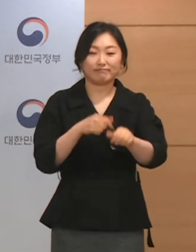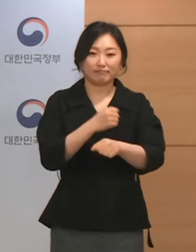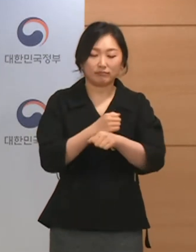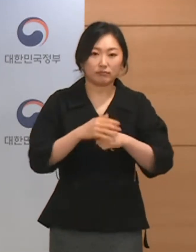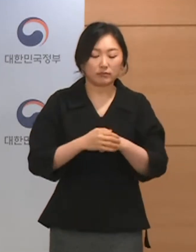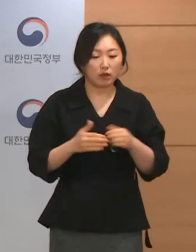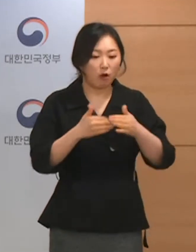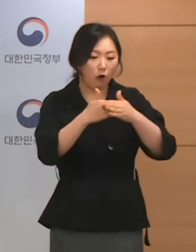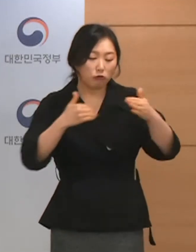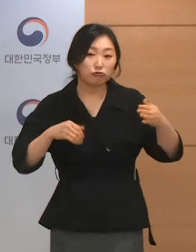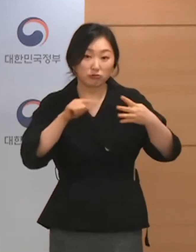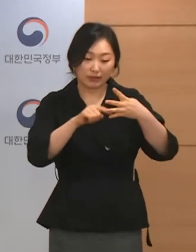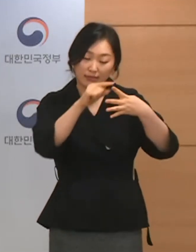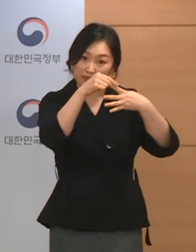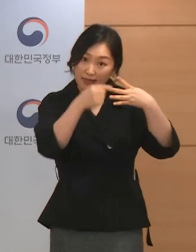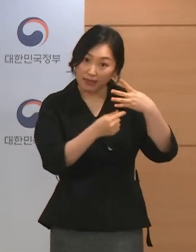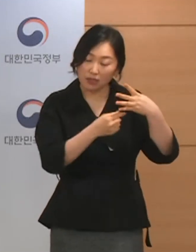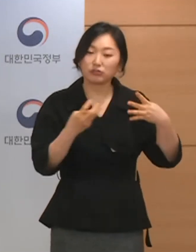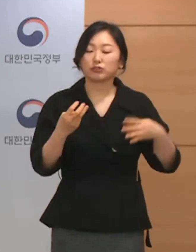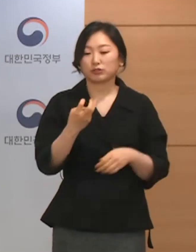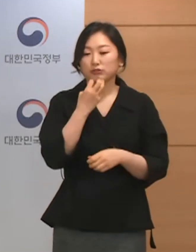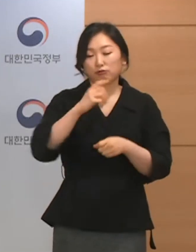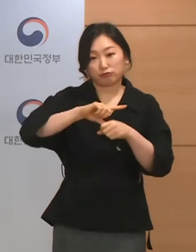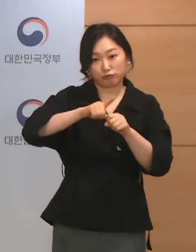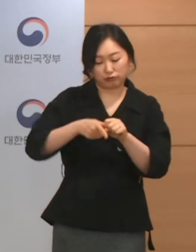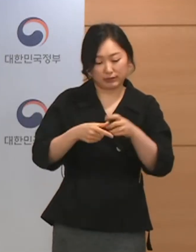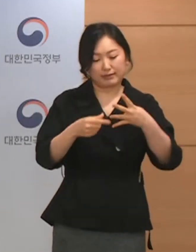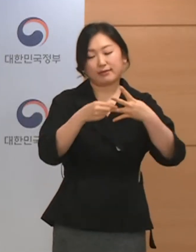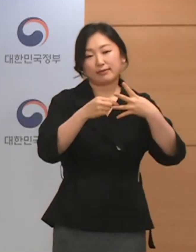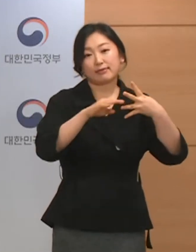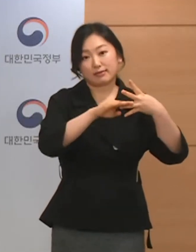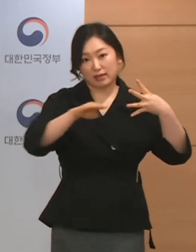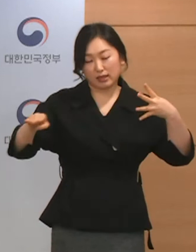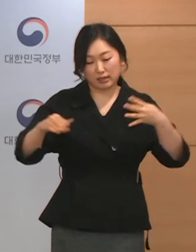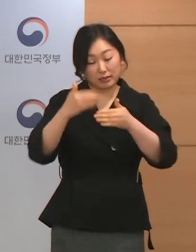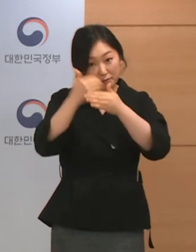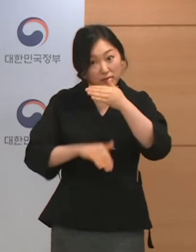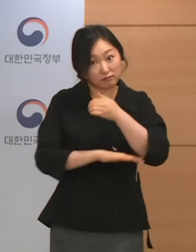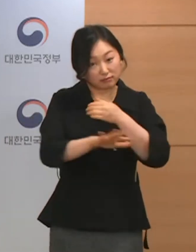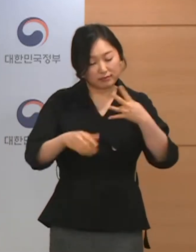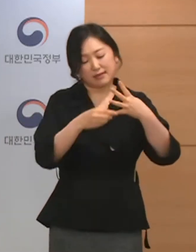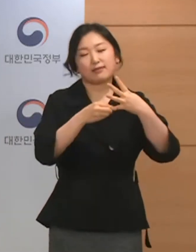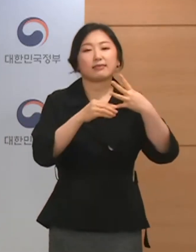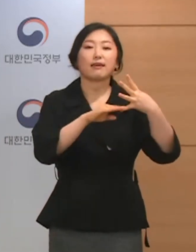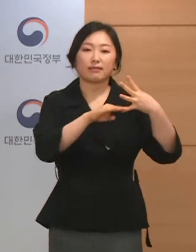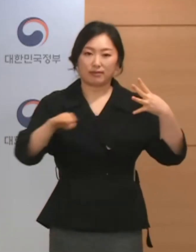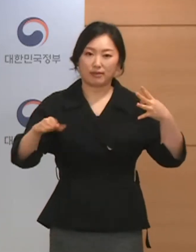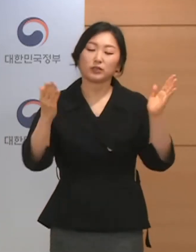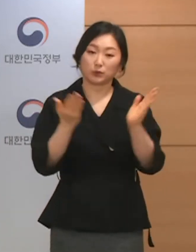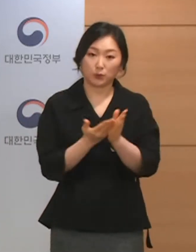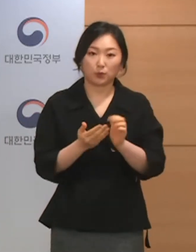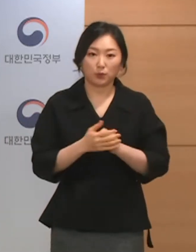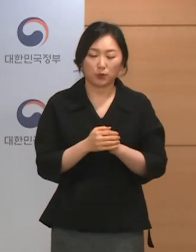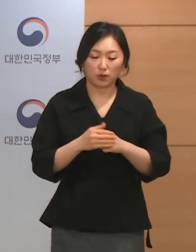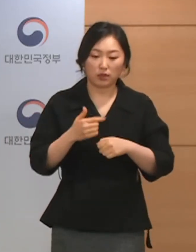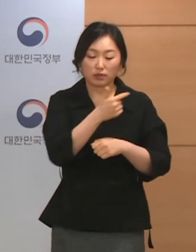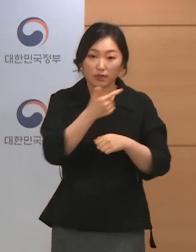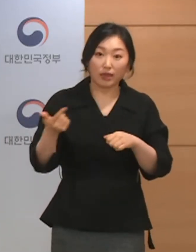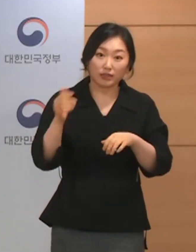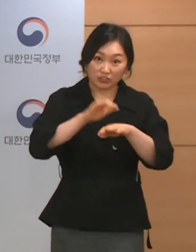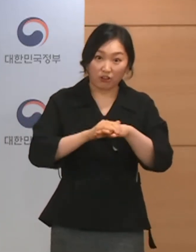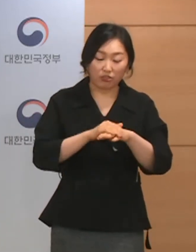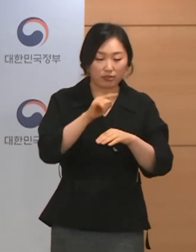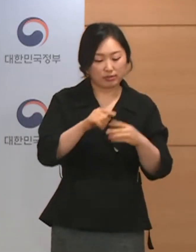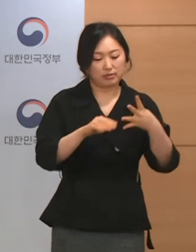단계는 수도권은 2단계, 비수도권 지역들은 1단계를 적용하게 됩니다. 대전은 2단계